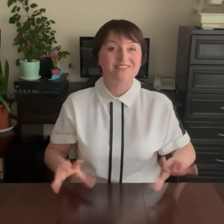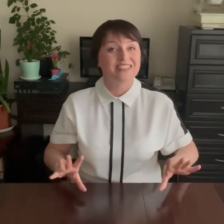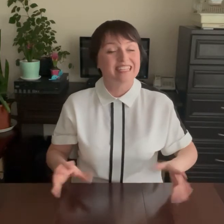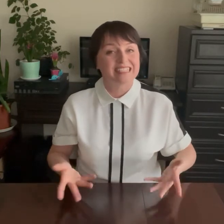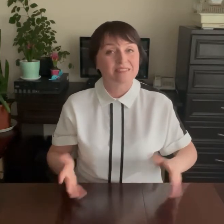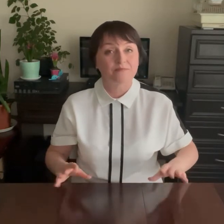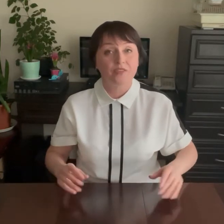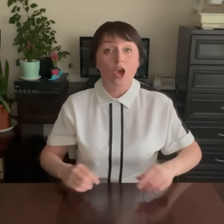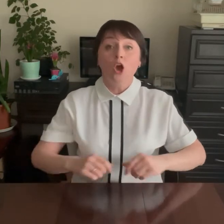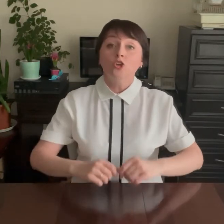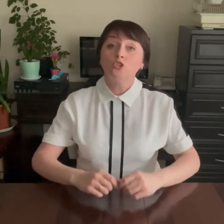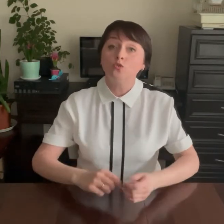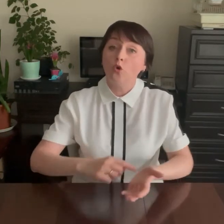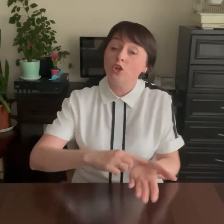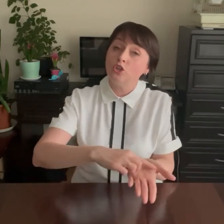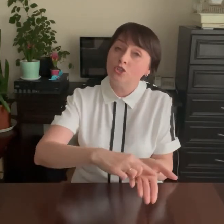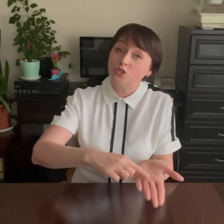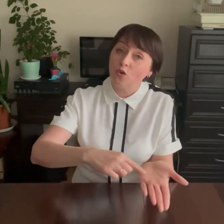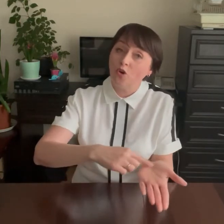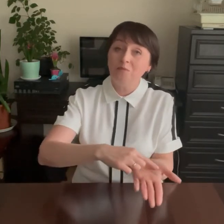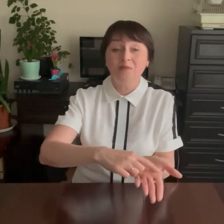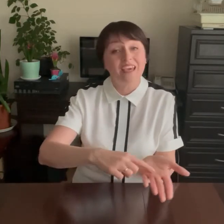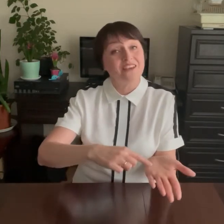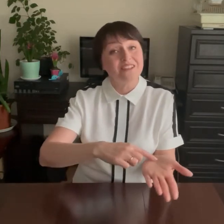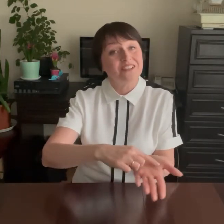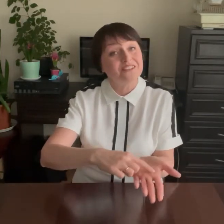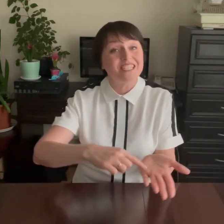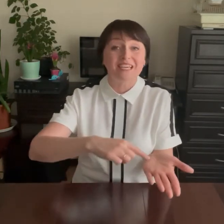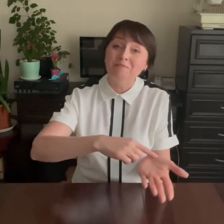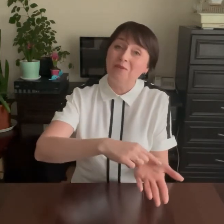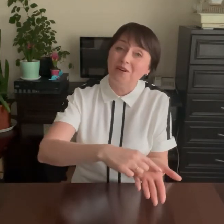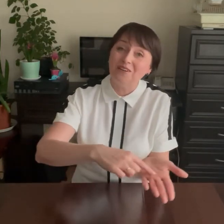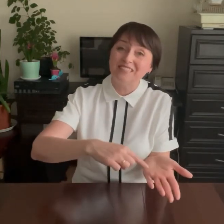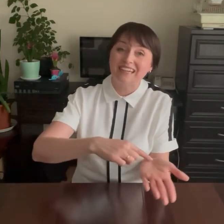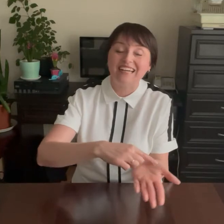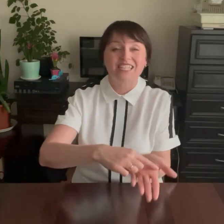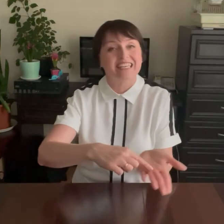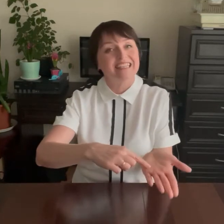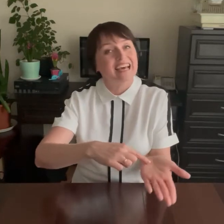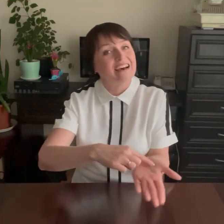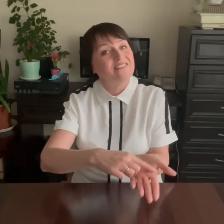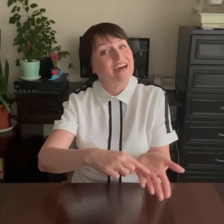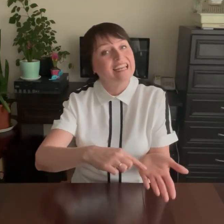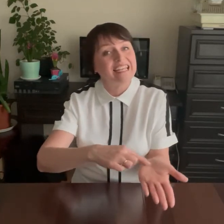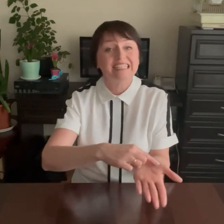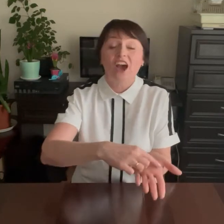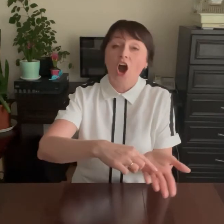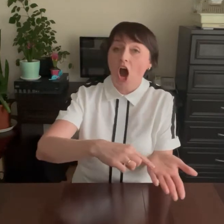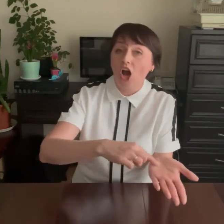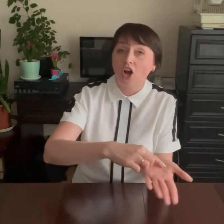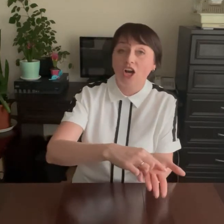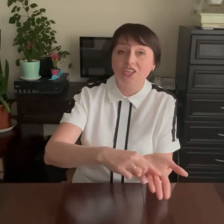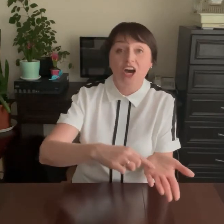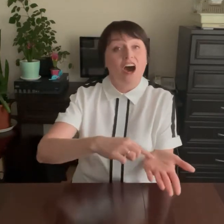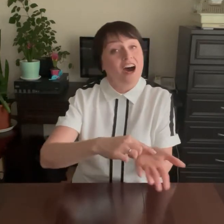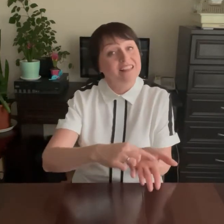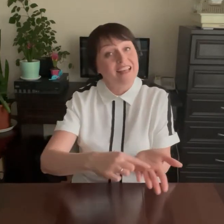-вниз Что ещё умеют ручки? Могут кашки наварить! А когда она